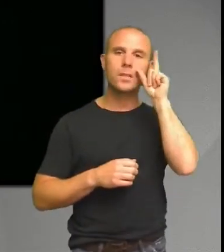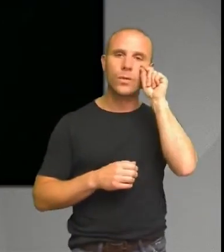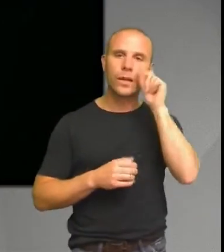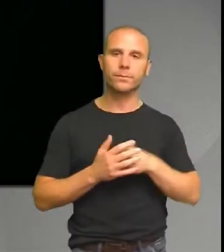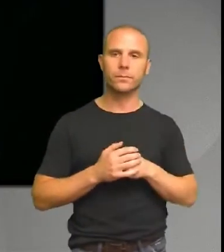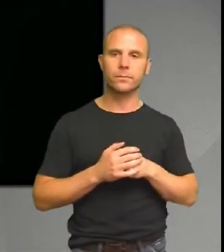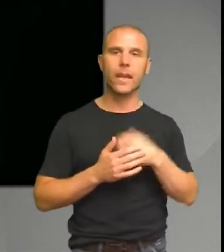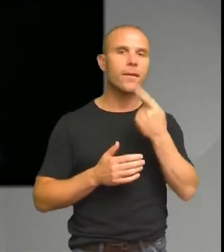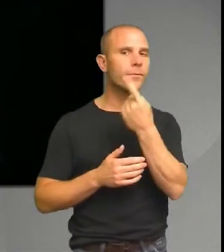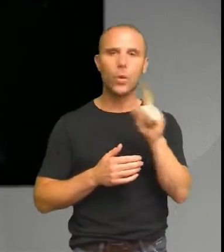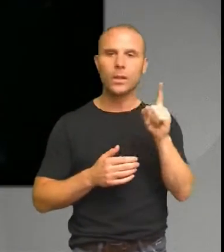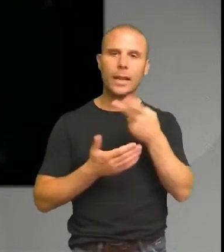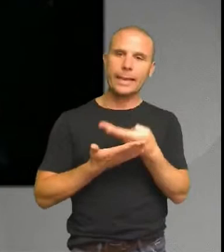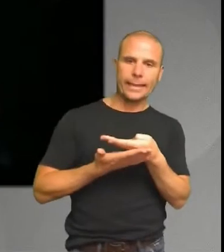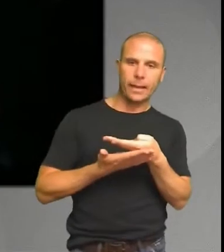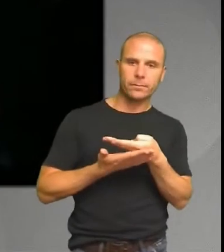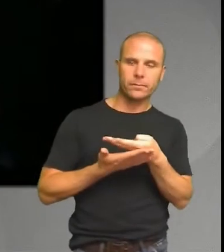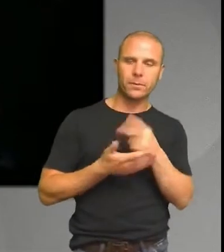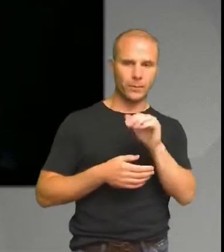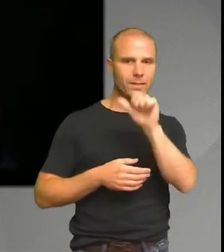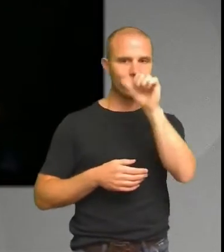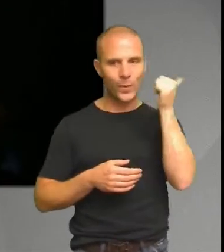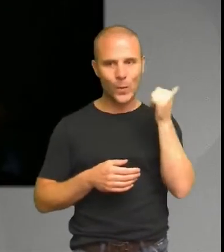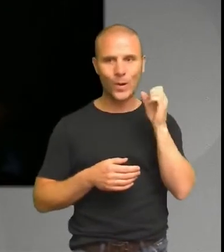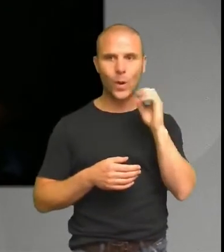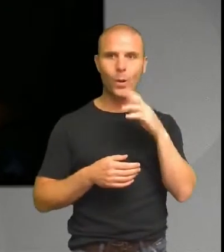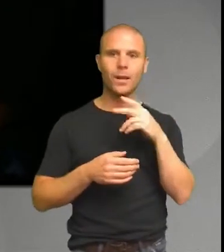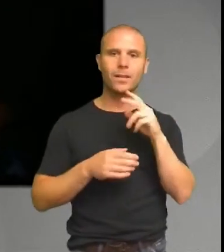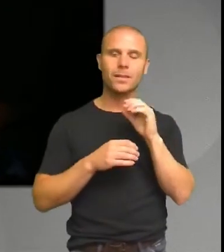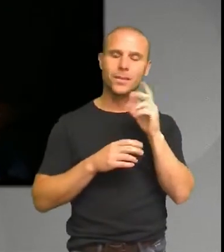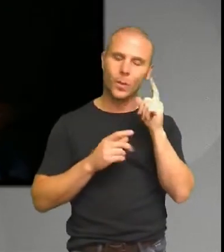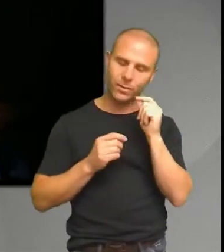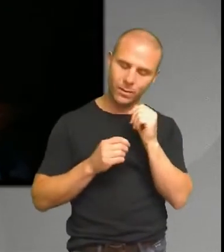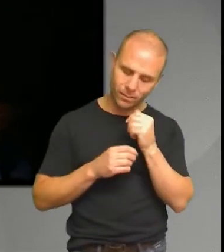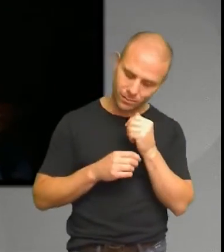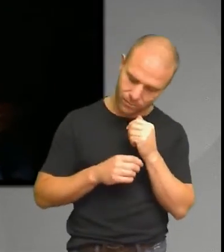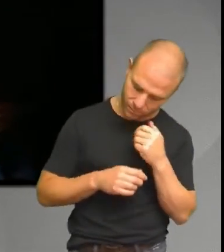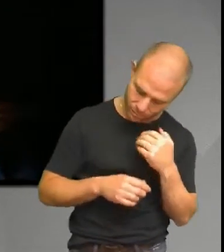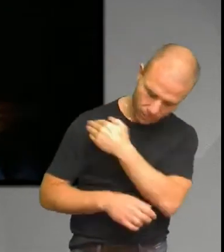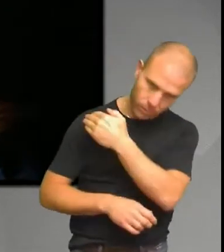inte ligga ner men det ganska svårt att inte ligga ner när man ska somnas där. Då kommer de och petar på oss och säger att du måste vakna, du får inte sova längre.